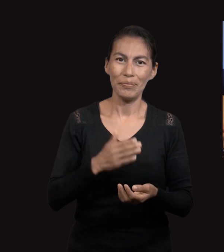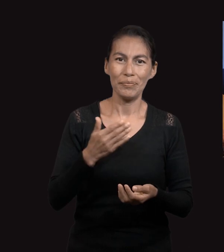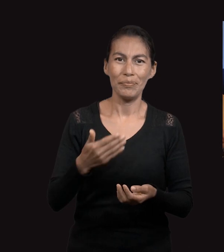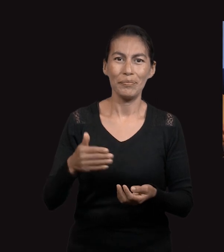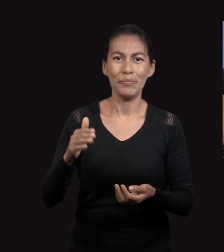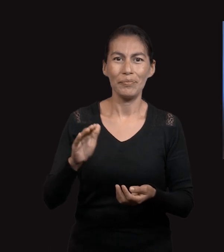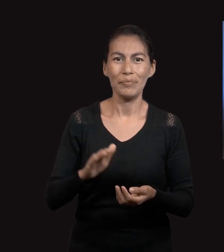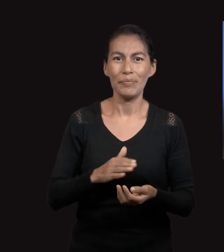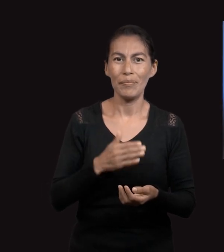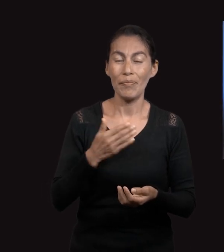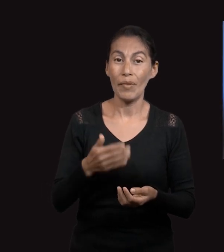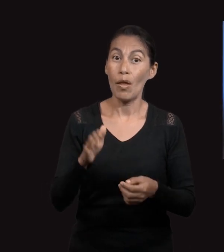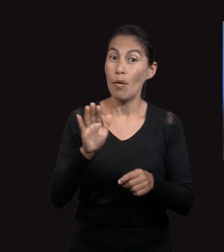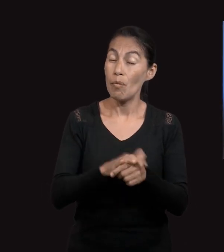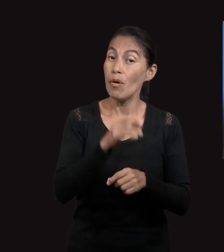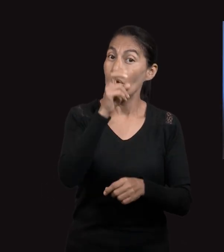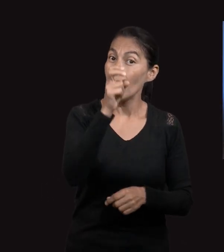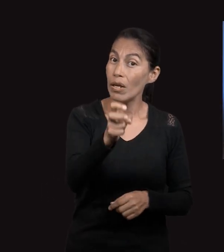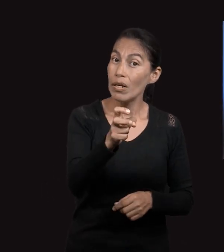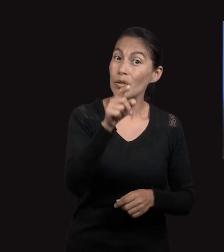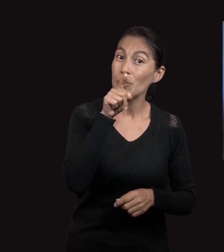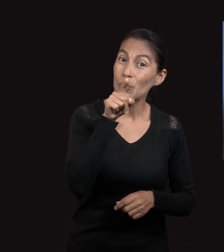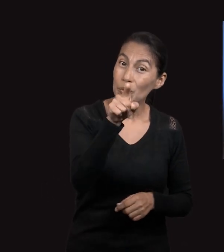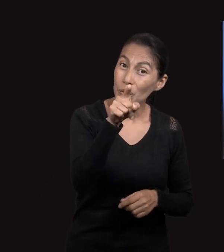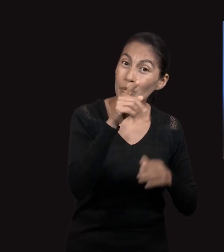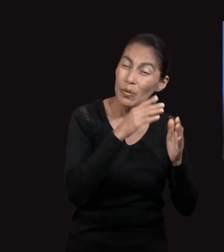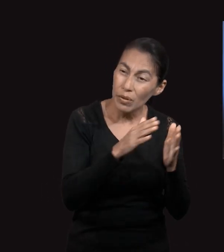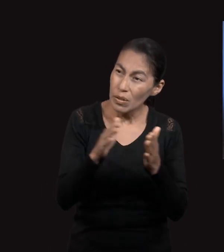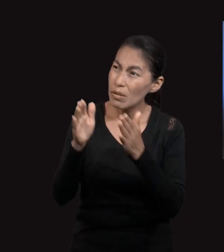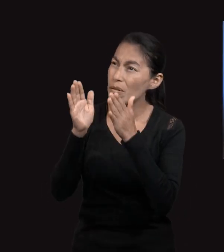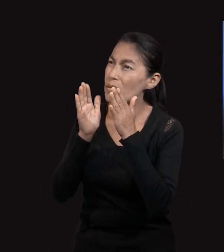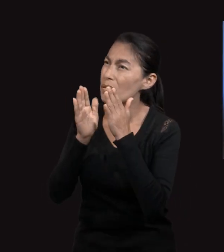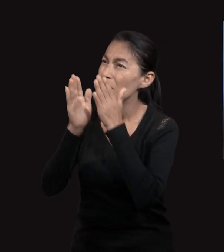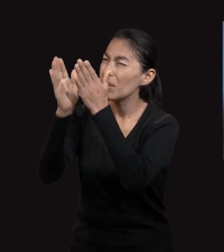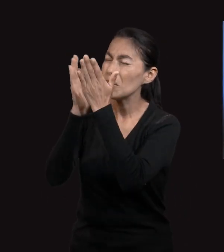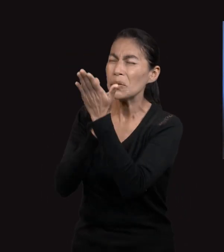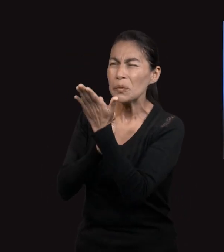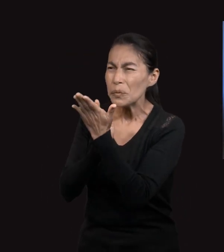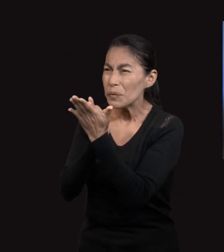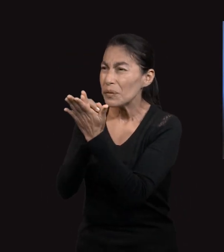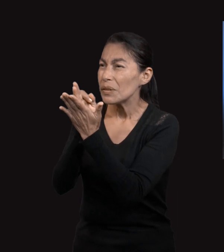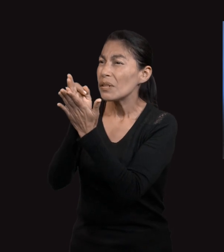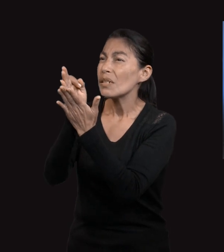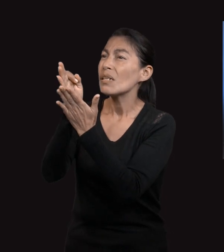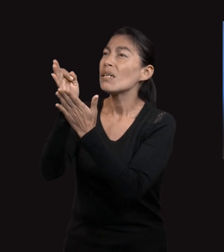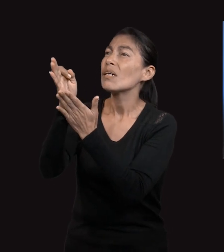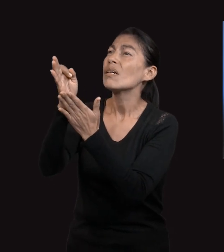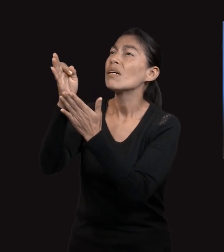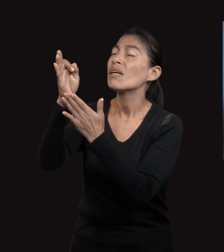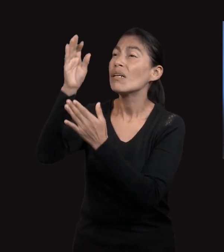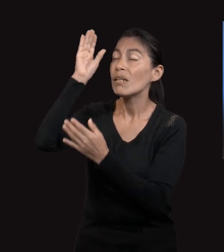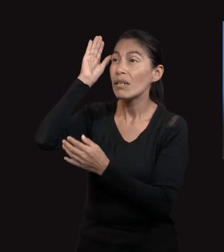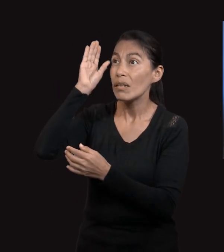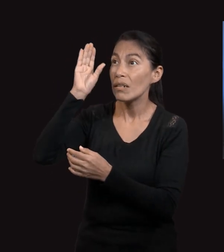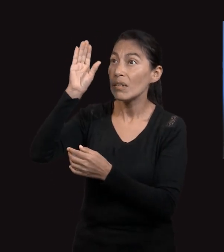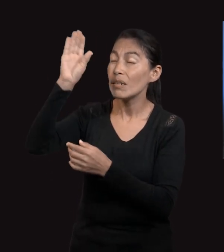Por eso fijan tus ojos en Cristo,